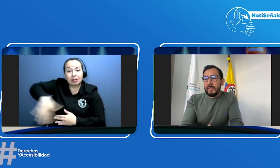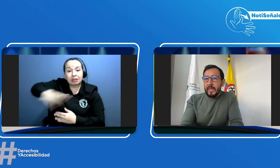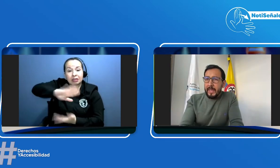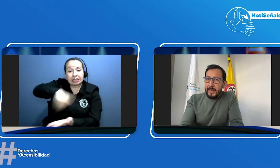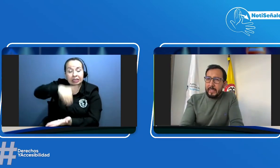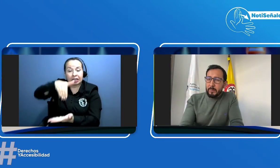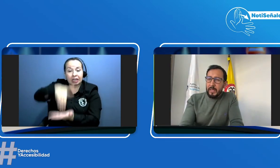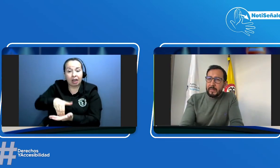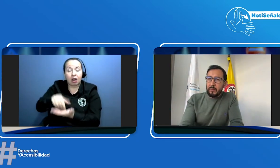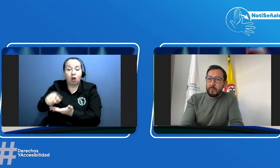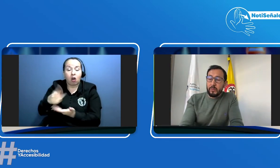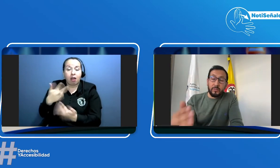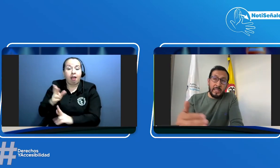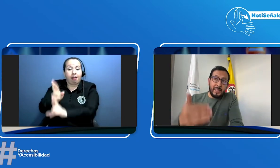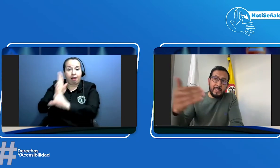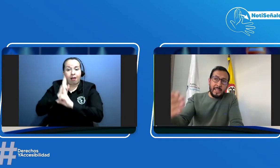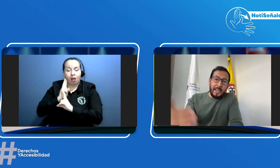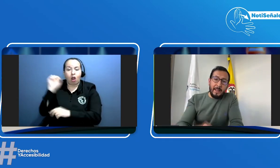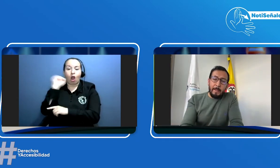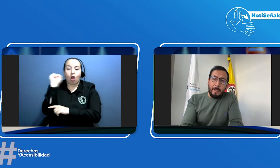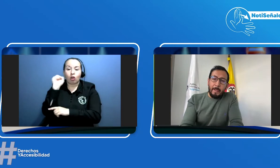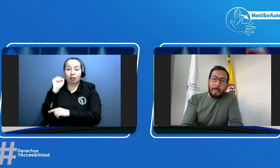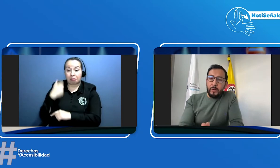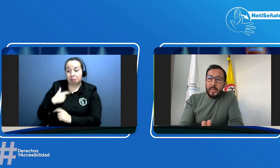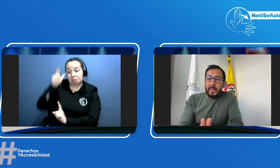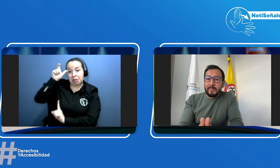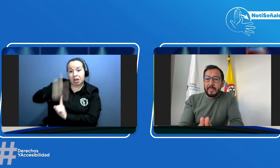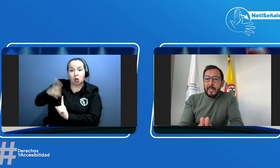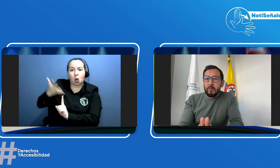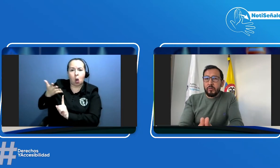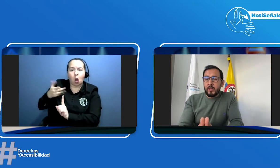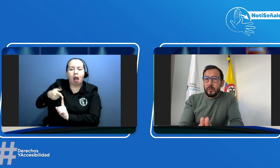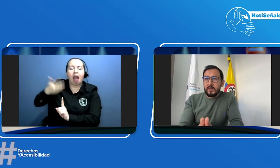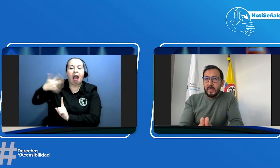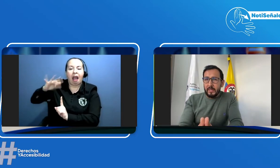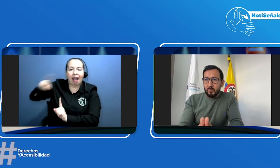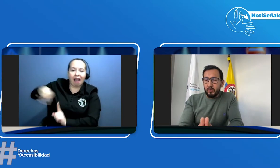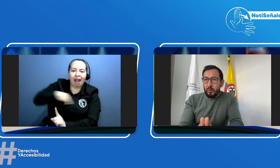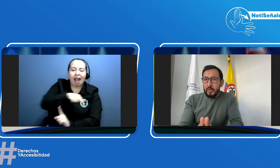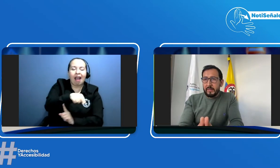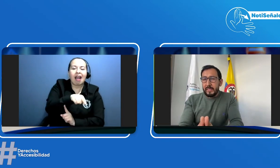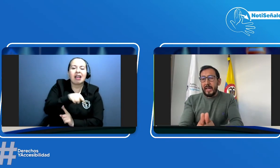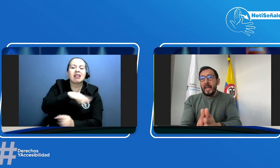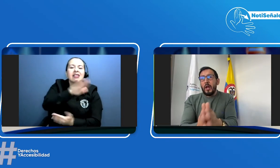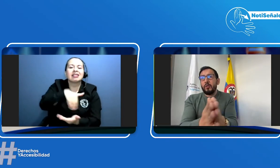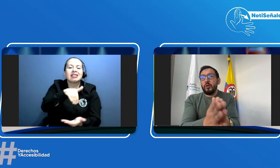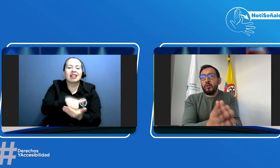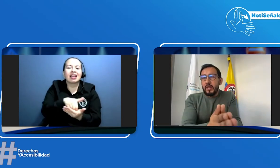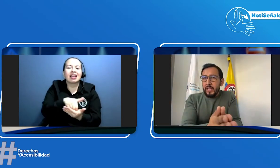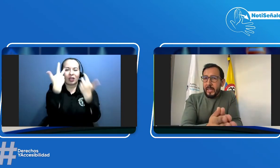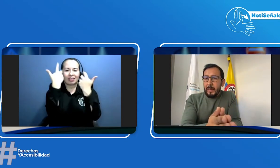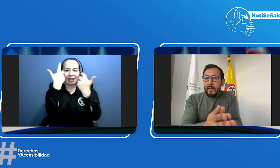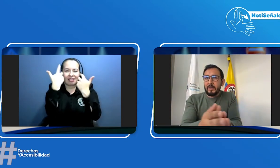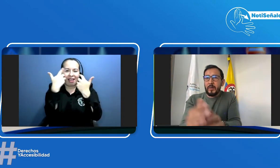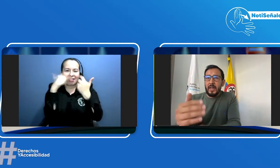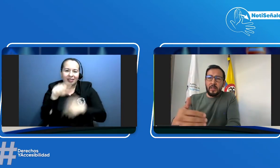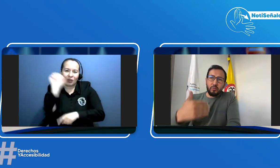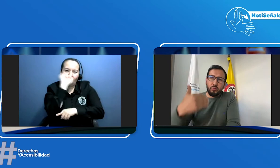el aspirante a conductor se acercará a lo que es un centro de enseñanza automovilística donde recibirá su